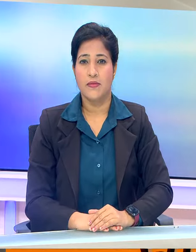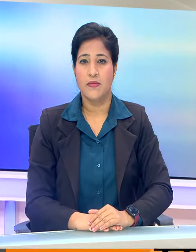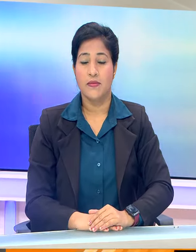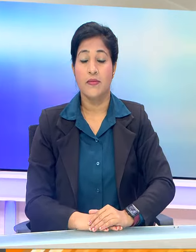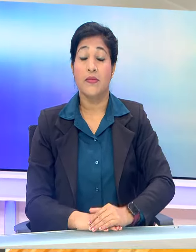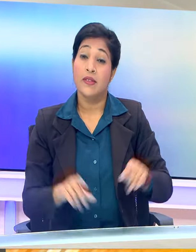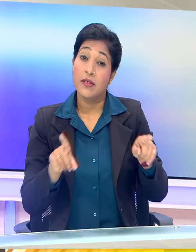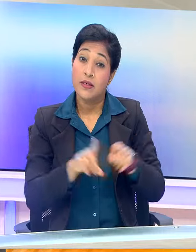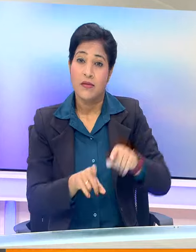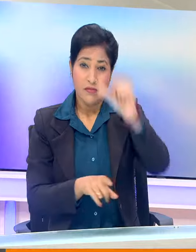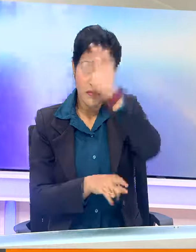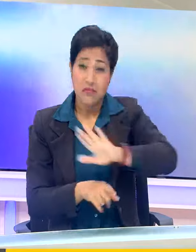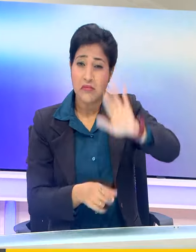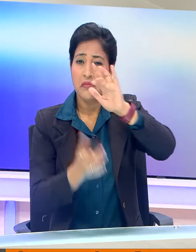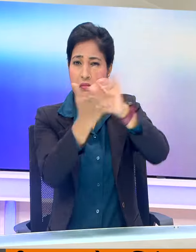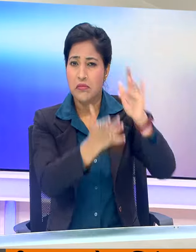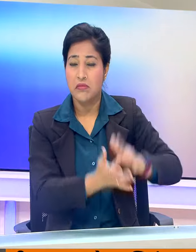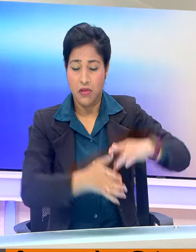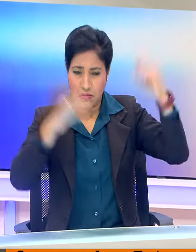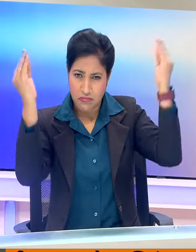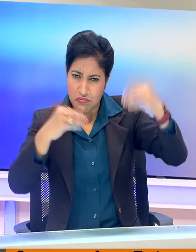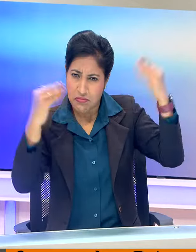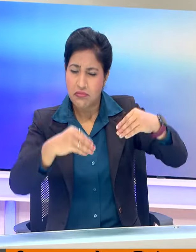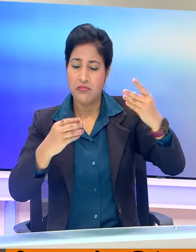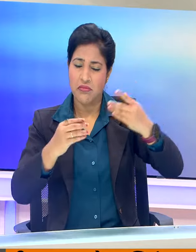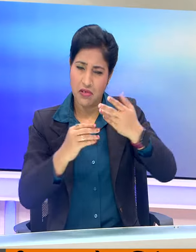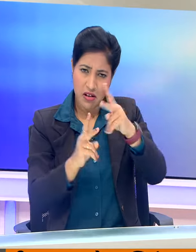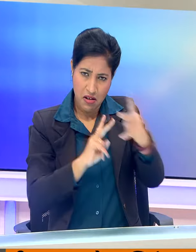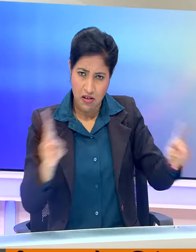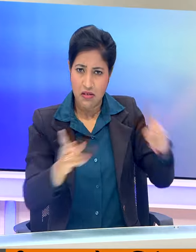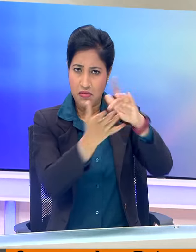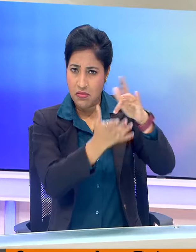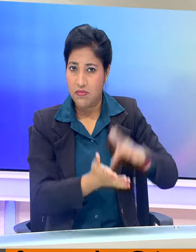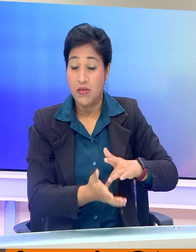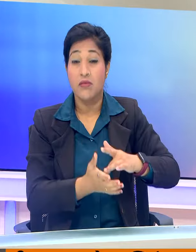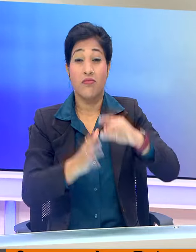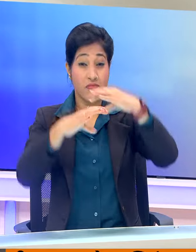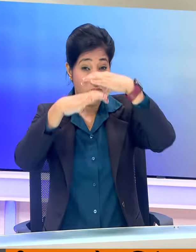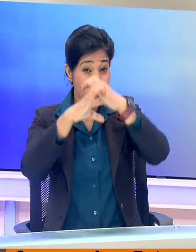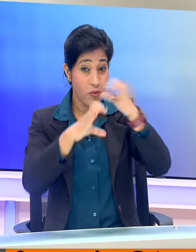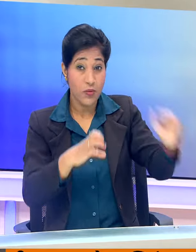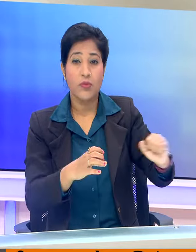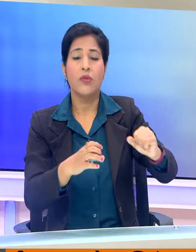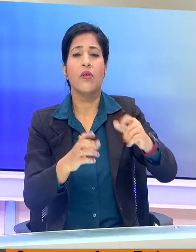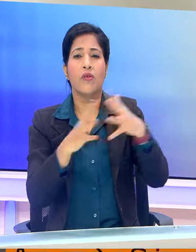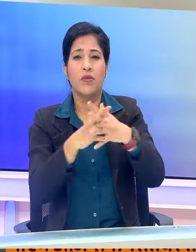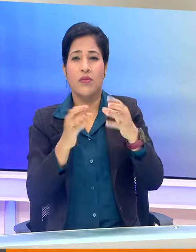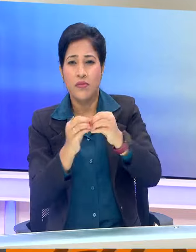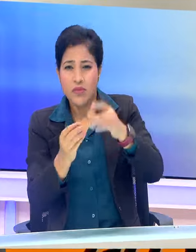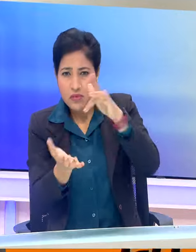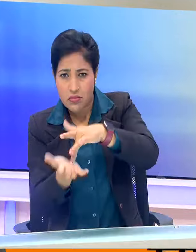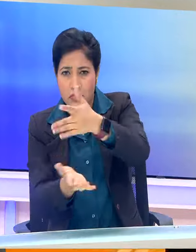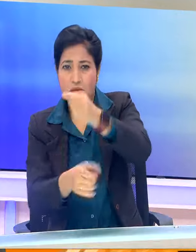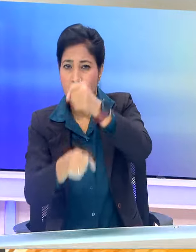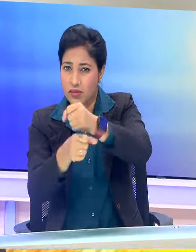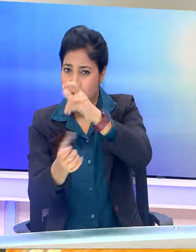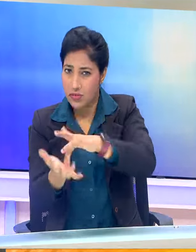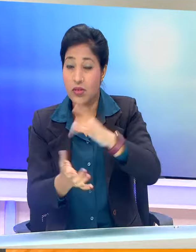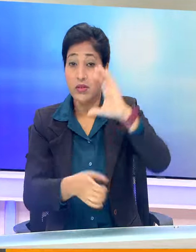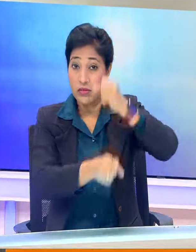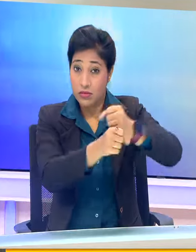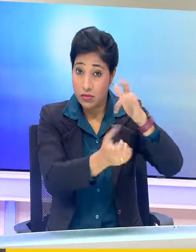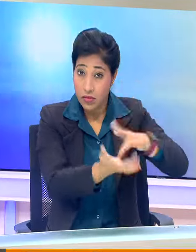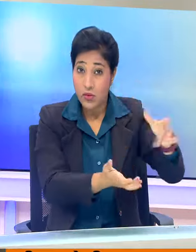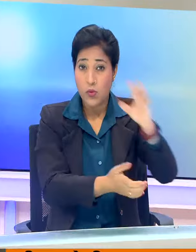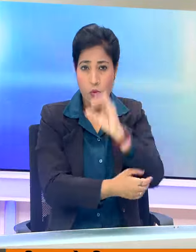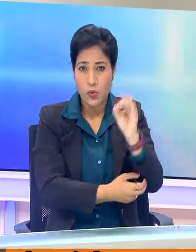वही देश के अलग-अलग हिस्तों में बारिश का दौर जारी है मौसम में भागने आज परश्चिम मंगाल के गांगे, शेत्र, चत्यसगर, ओडिशा